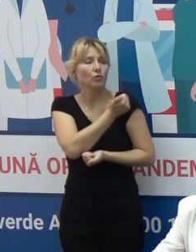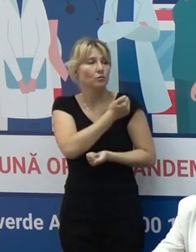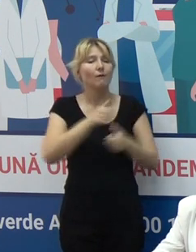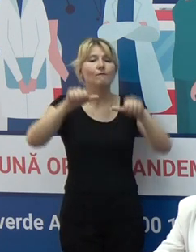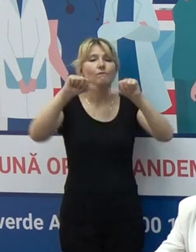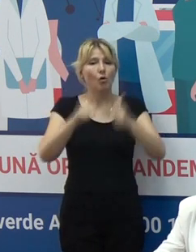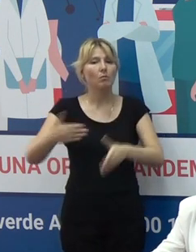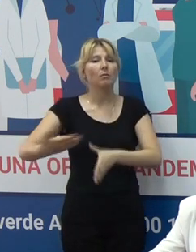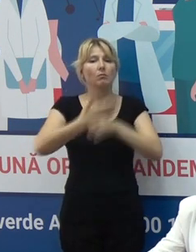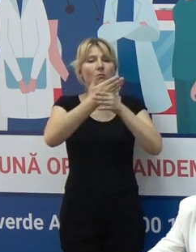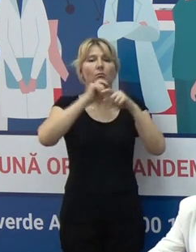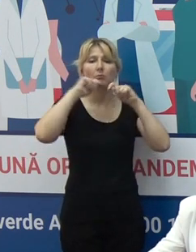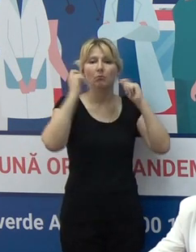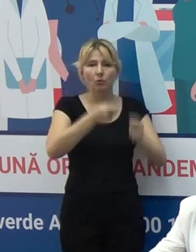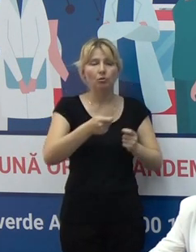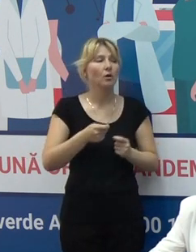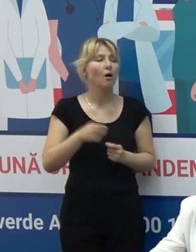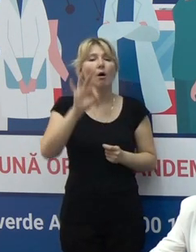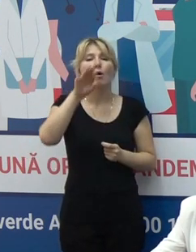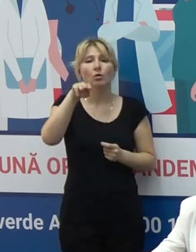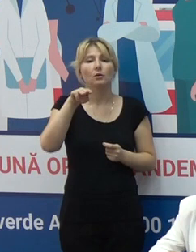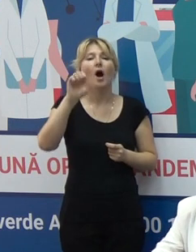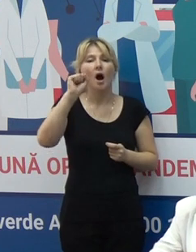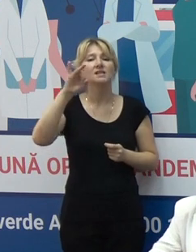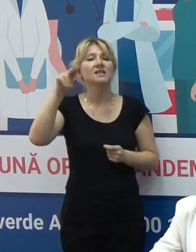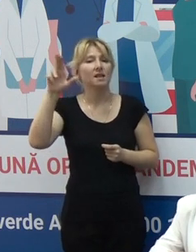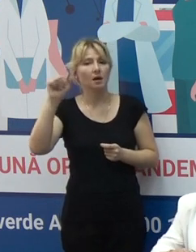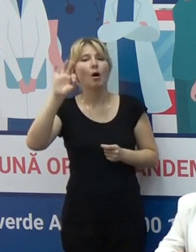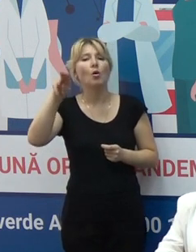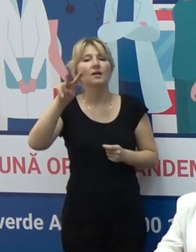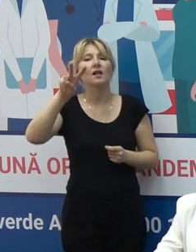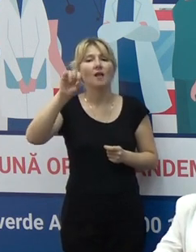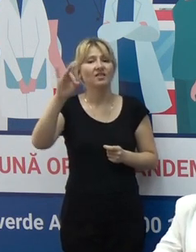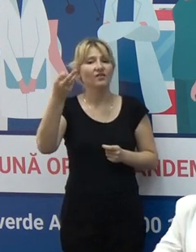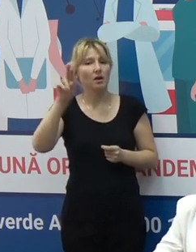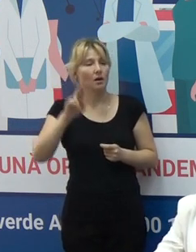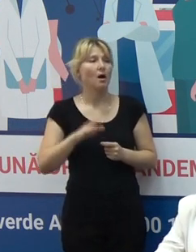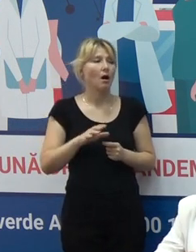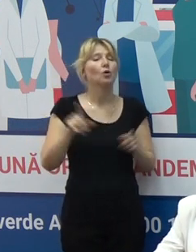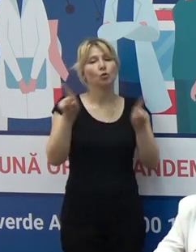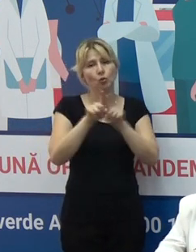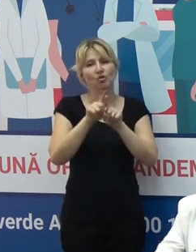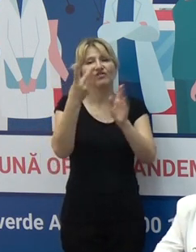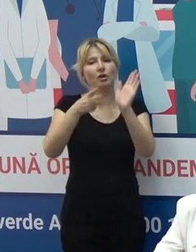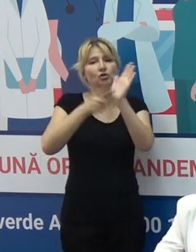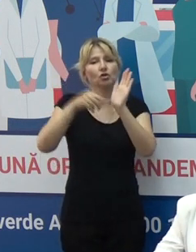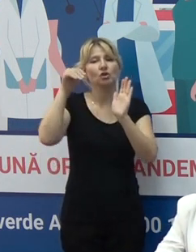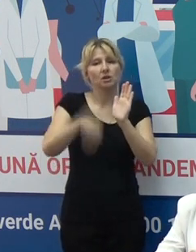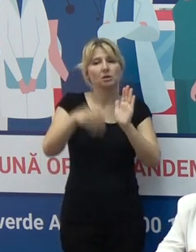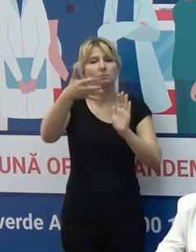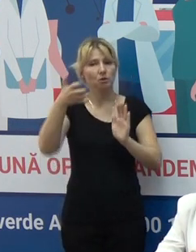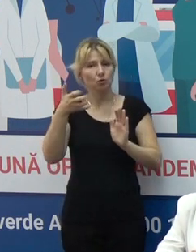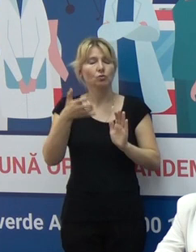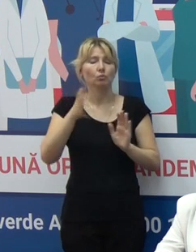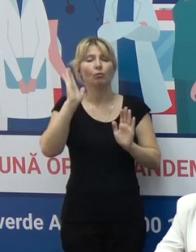formă de donație de AstraZeneca din partea Lituaniei, în cantitate de 26.500 de